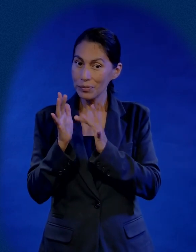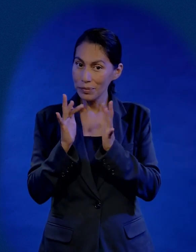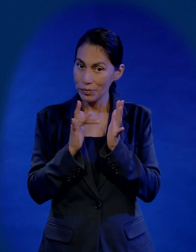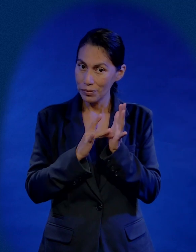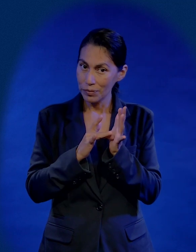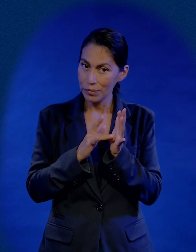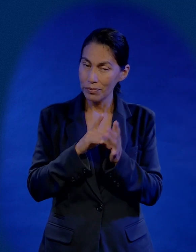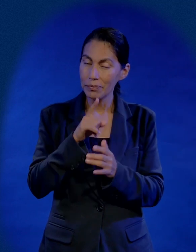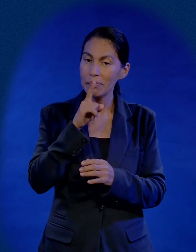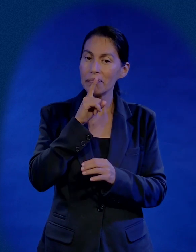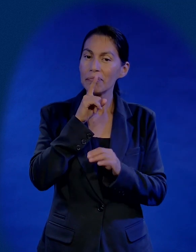pero otra vez Jesús